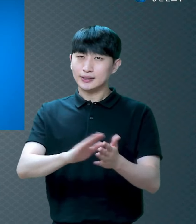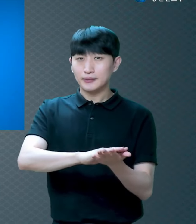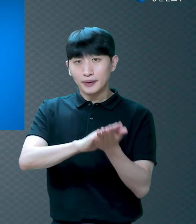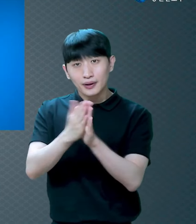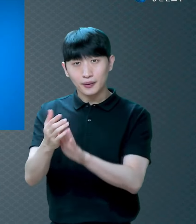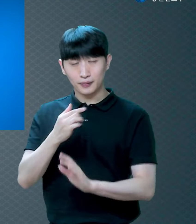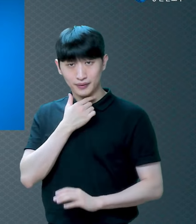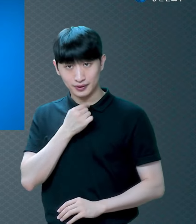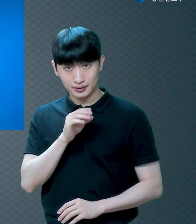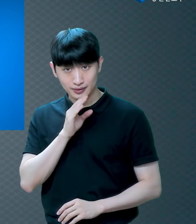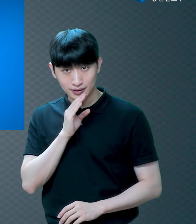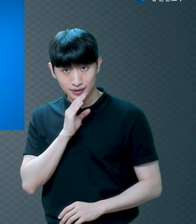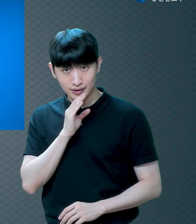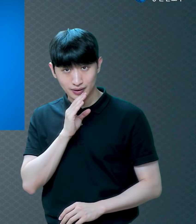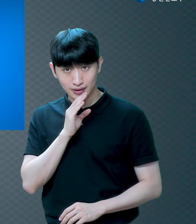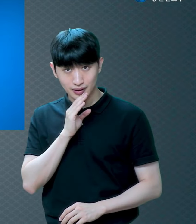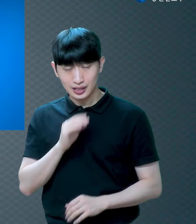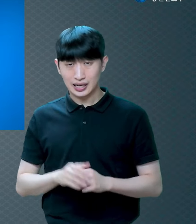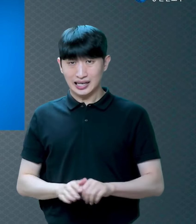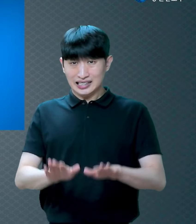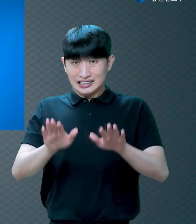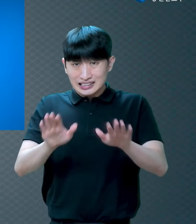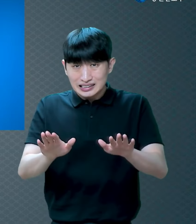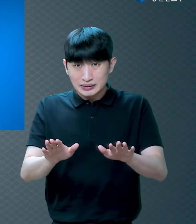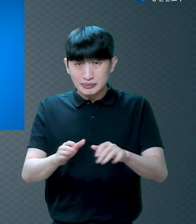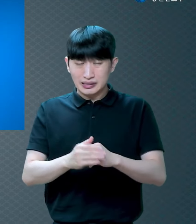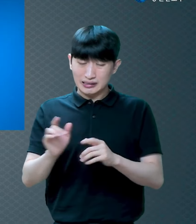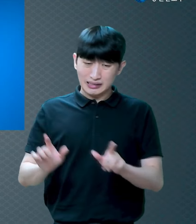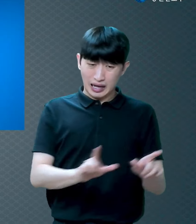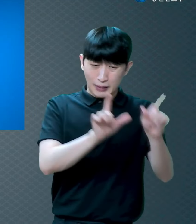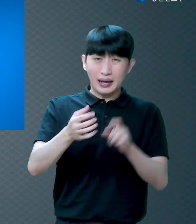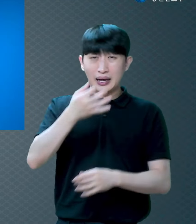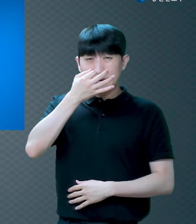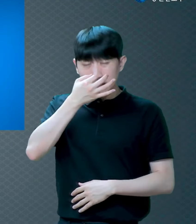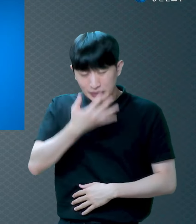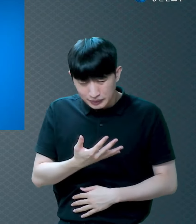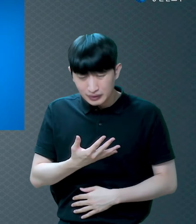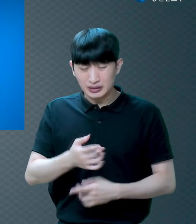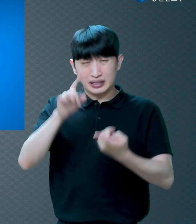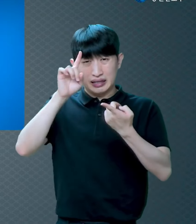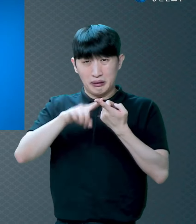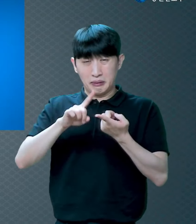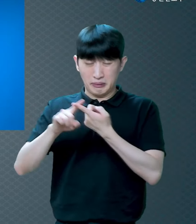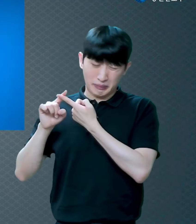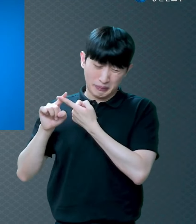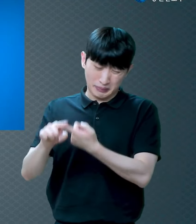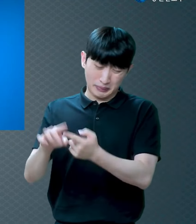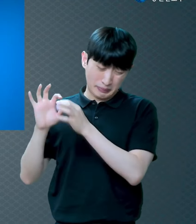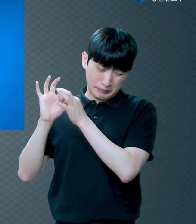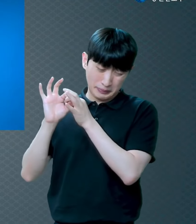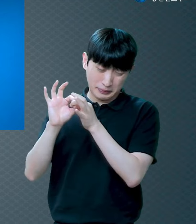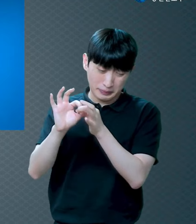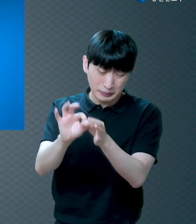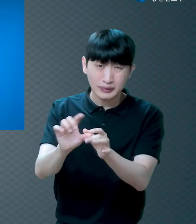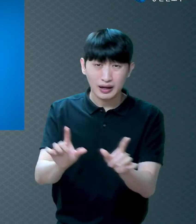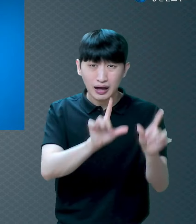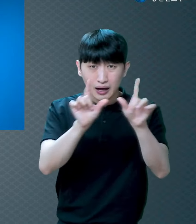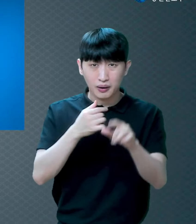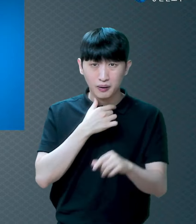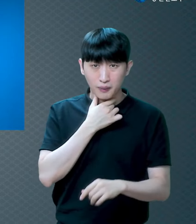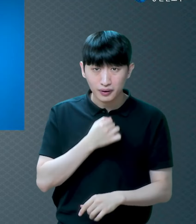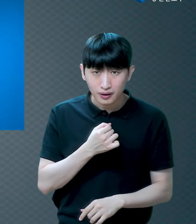가면서 이렇게 찌든 삶을 살기를 원하세요? 아니면 뭔가 바꿔보기를 원하세요 하나님의